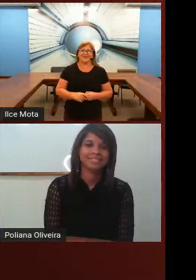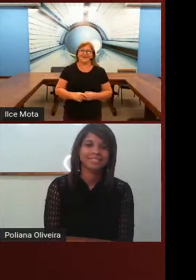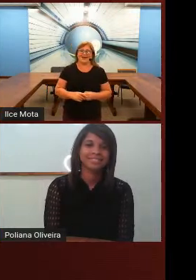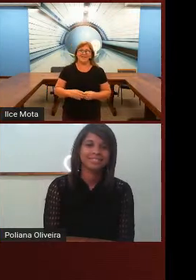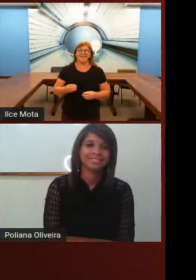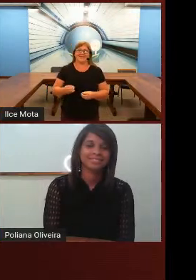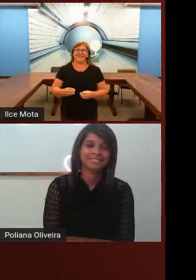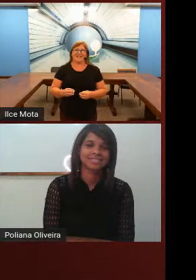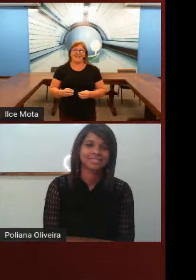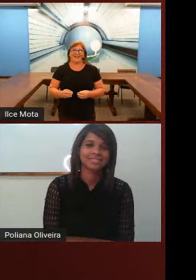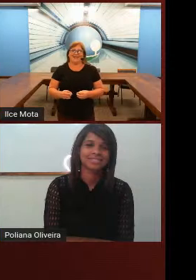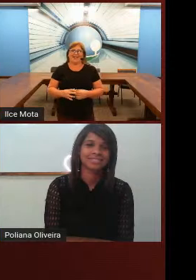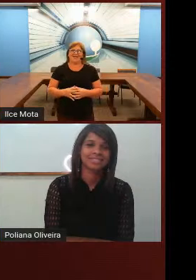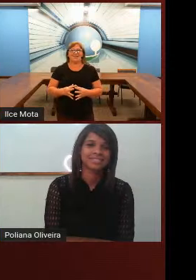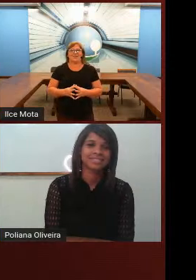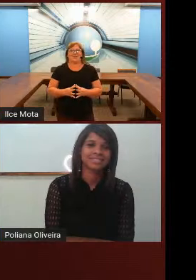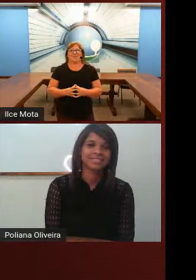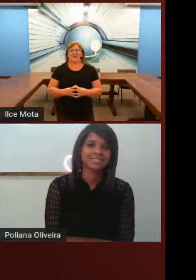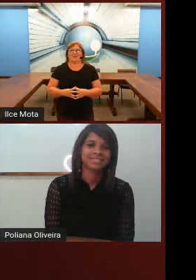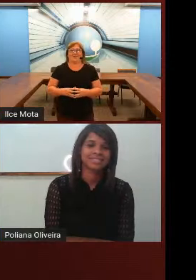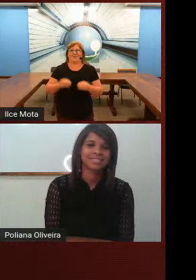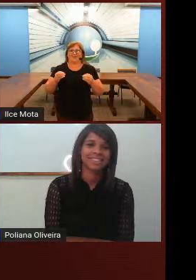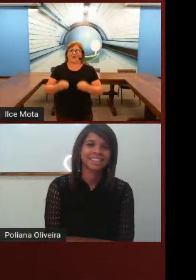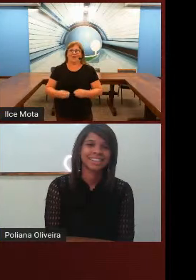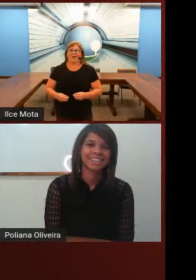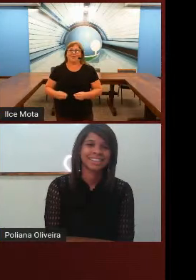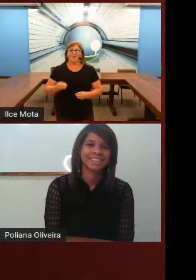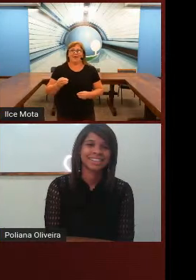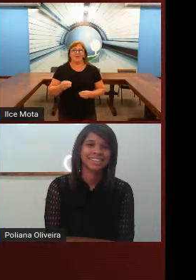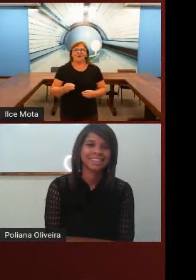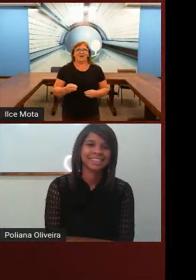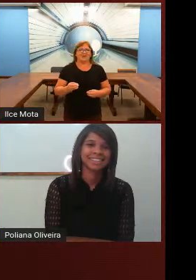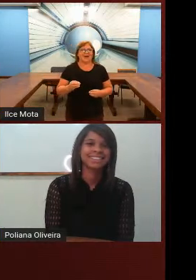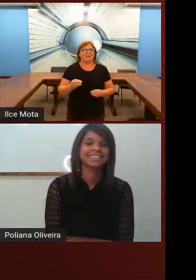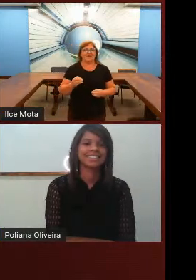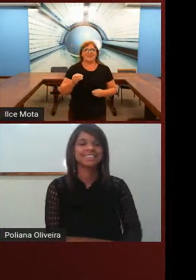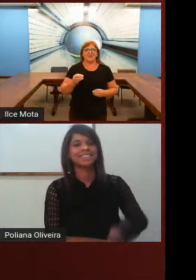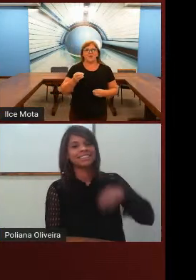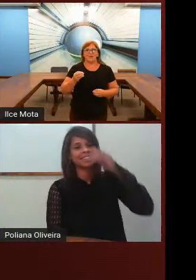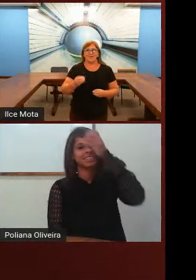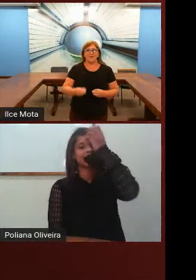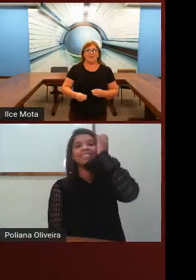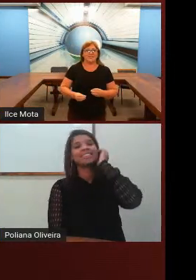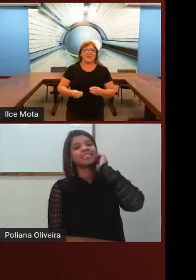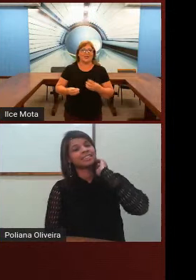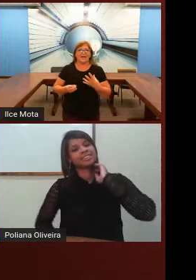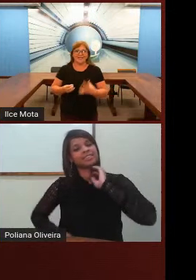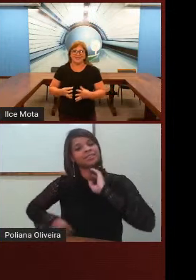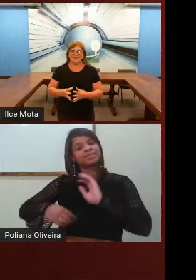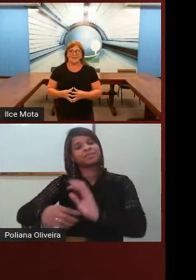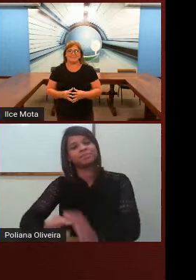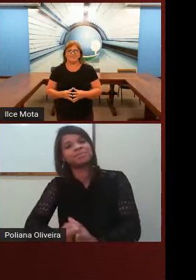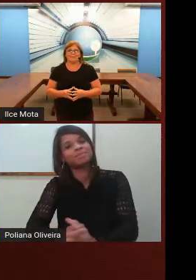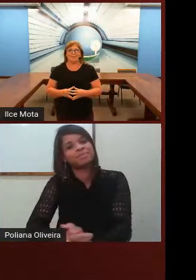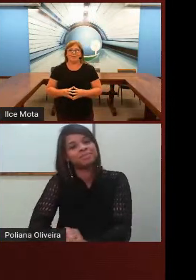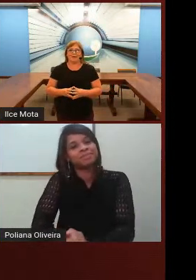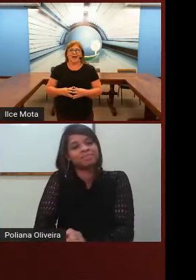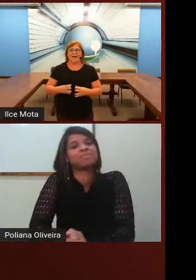É assim, é assim mesmo, irmão, pessoal. Primeiro, eu quero falar para vocês um pouquinho sobre a história da Libras. A